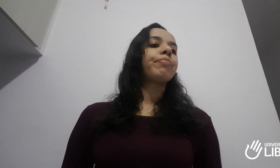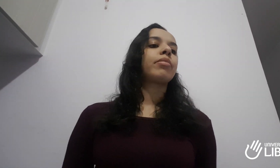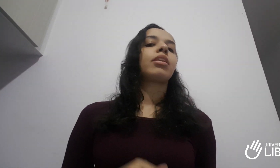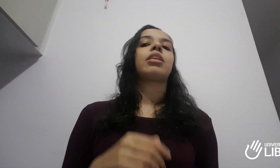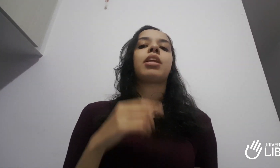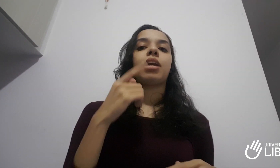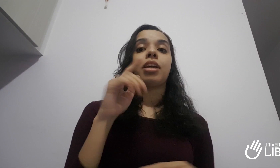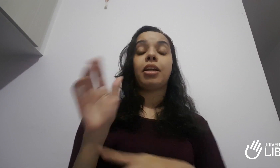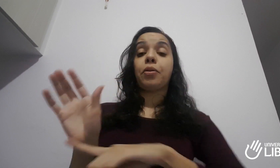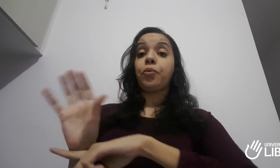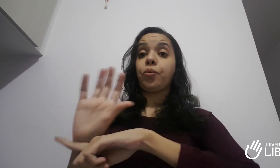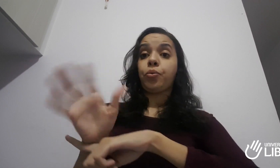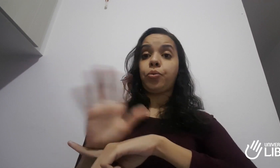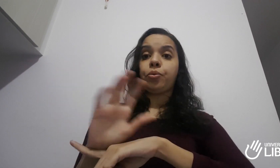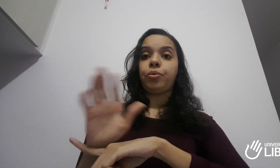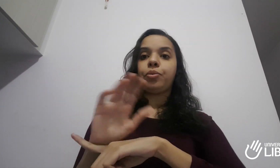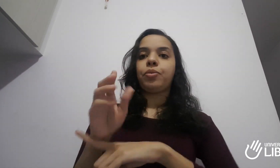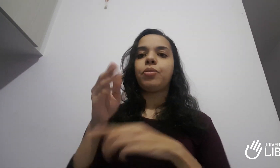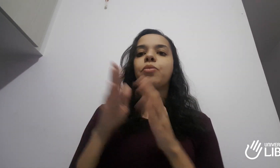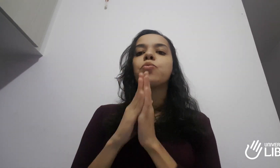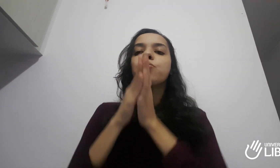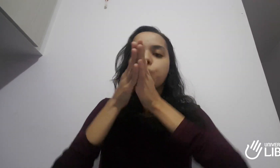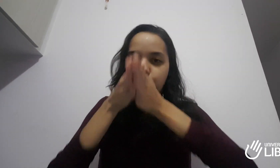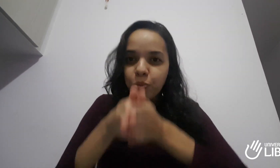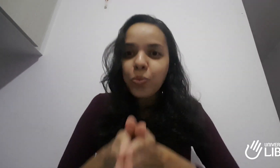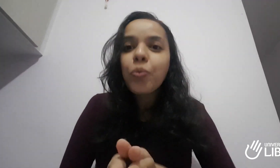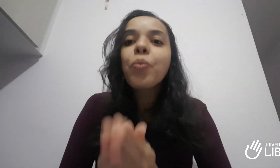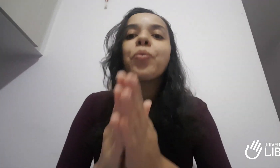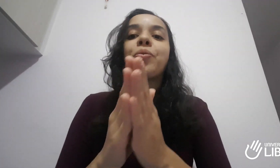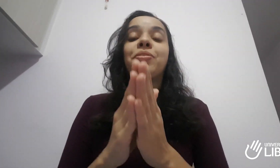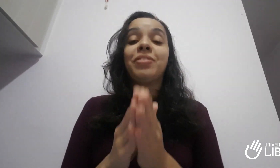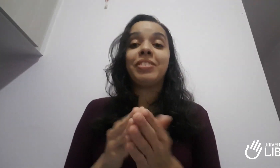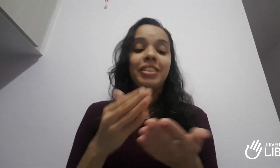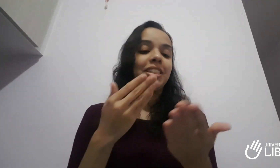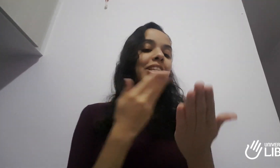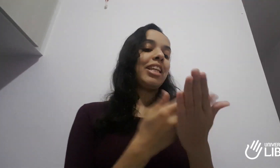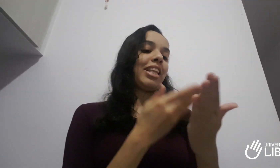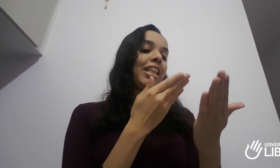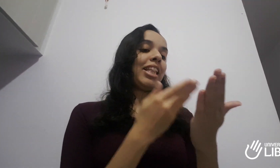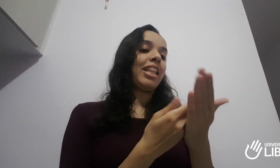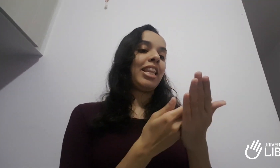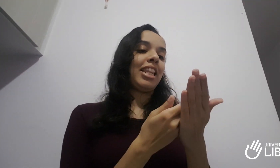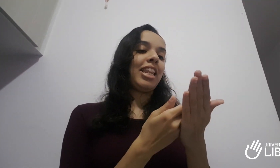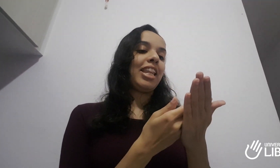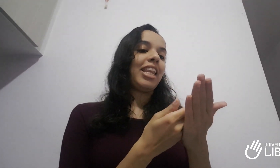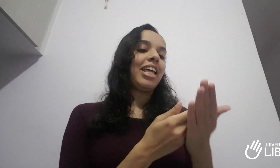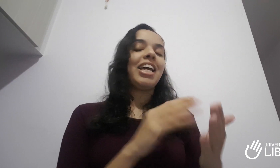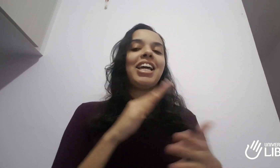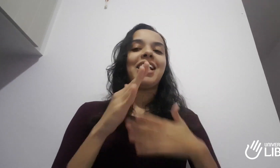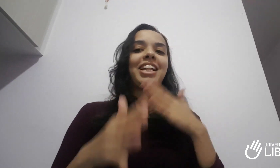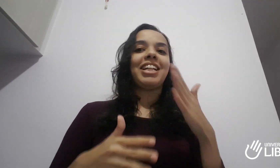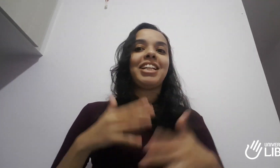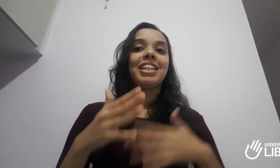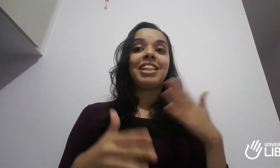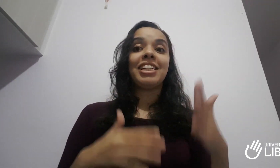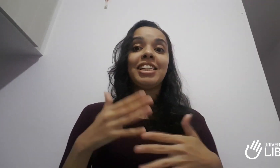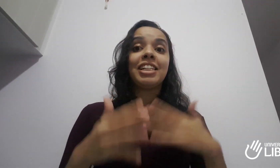paguei a minha matrícula, entrei pra o método e comecei a mergulhar ali naquele conhecimento, sabe? Comecei a assistir